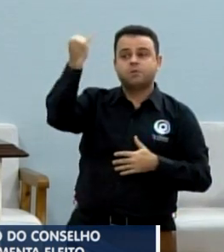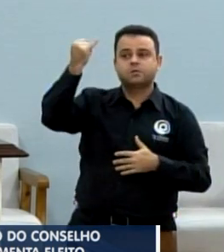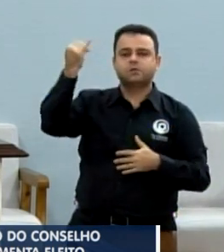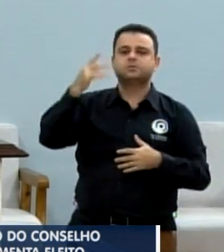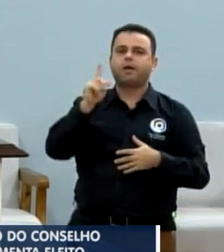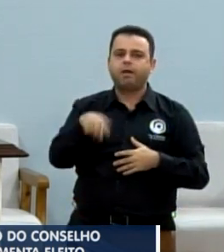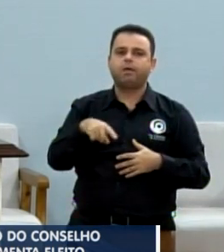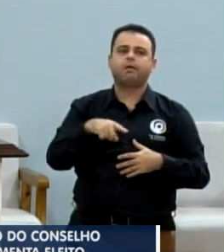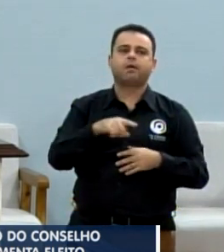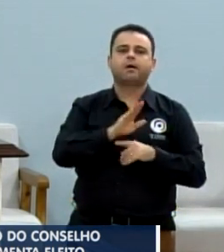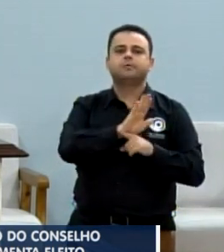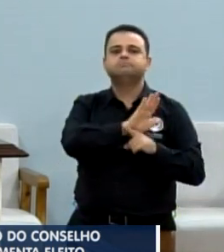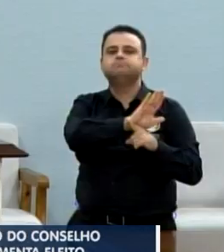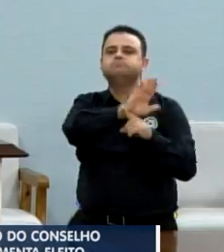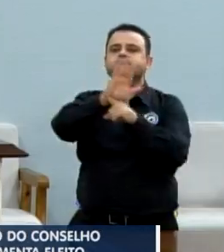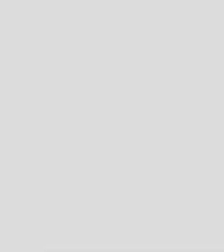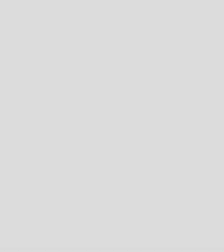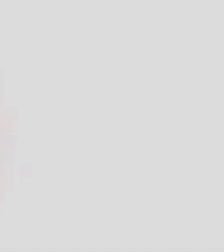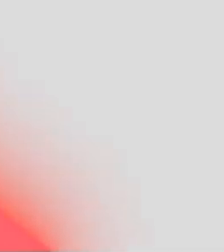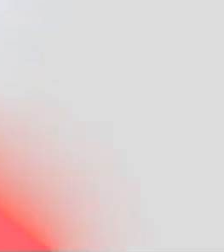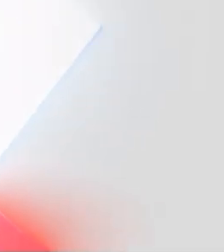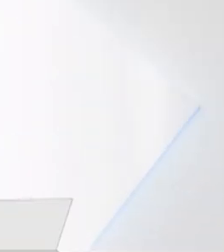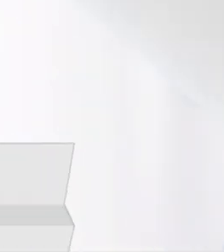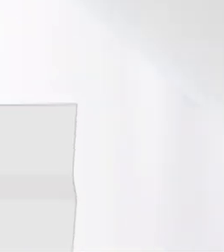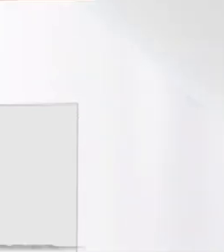o evangelho na nossa cidade.